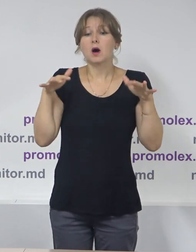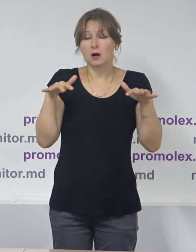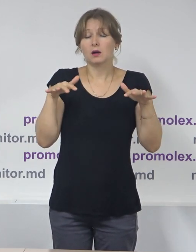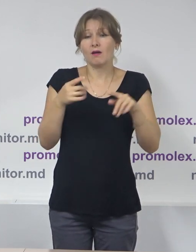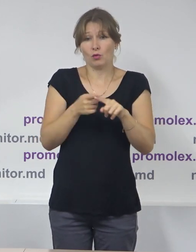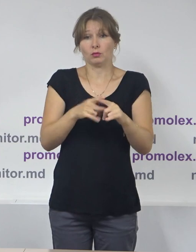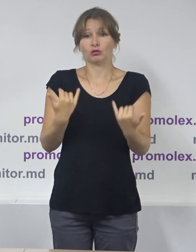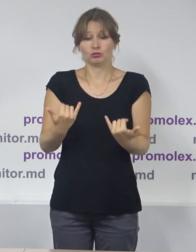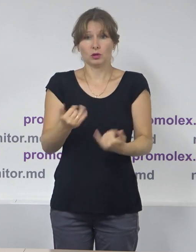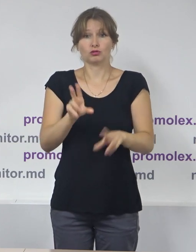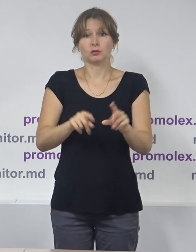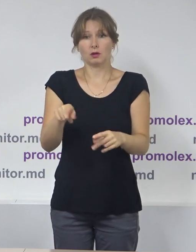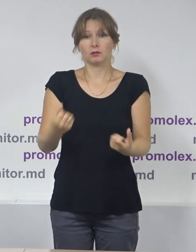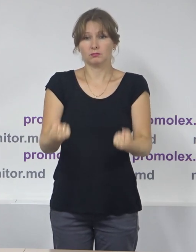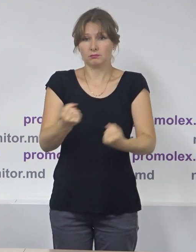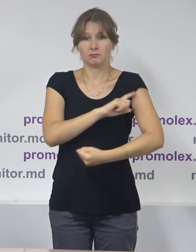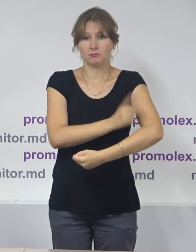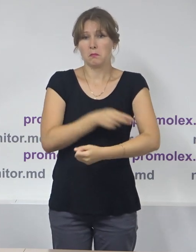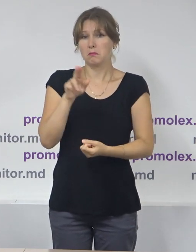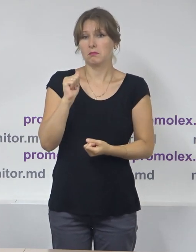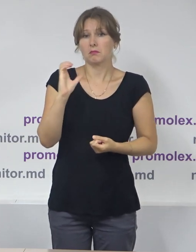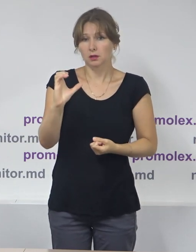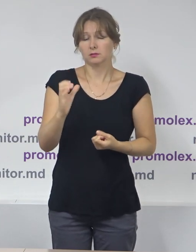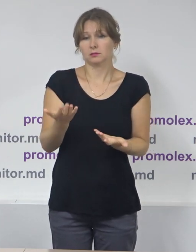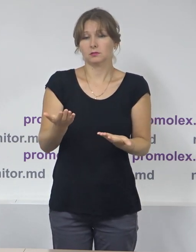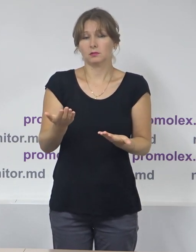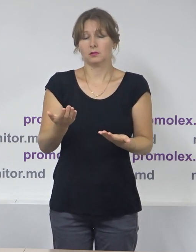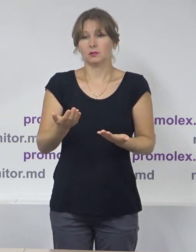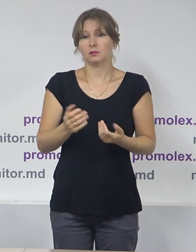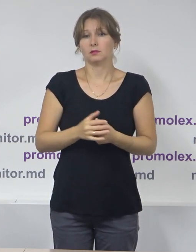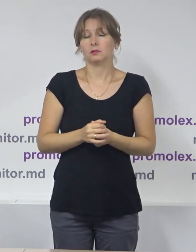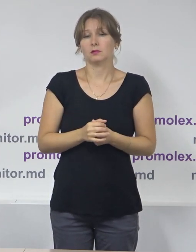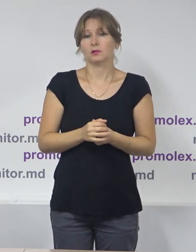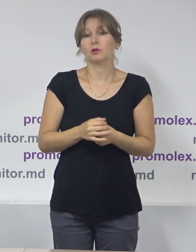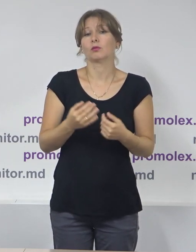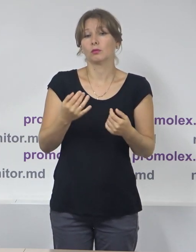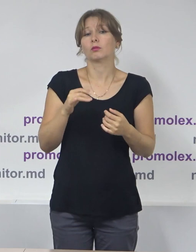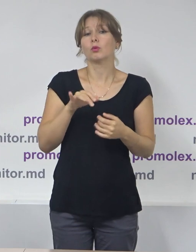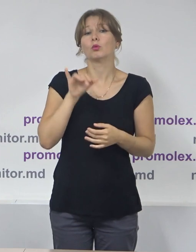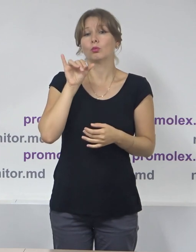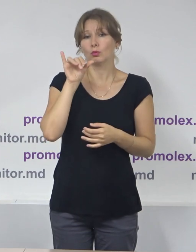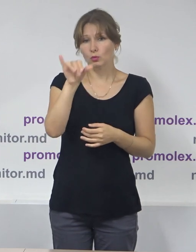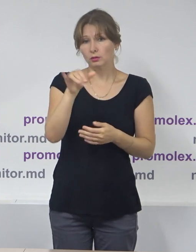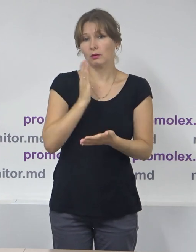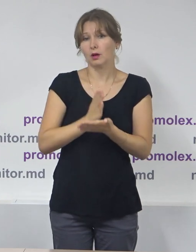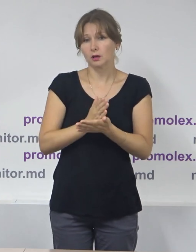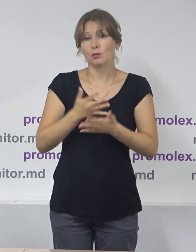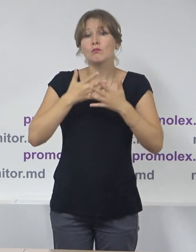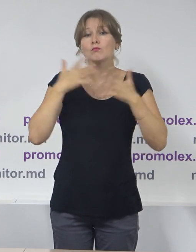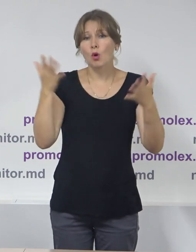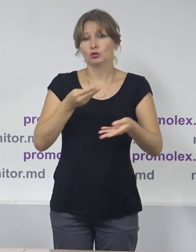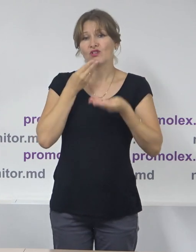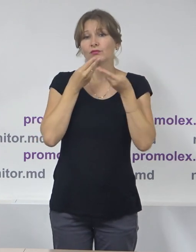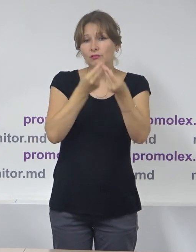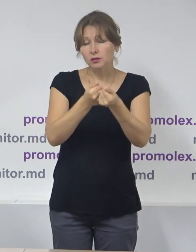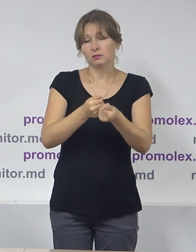putere, în speță pas, au și avut cea mai mare influență, să spunem